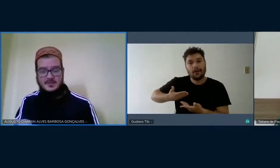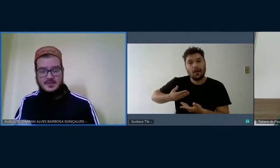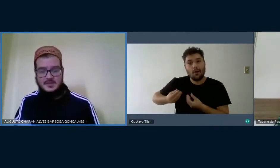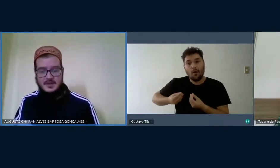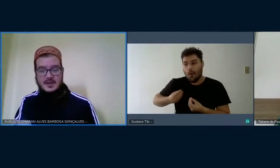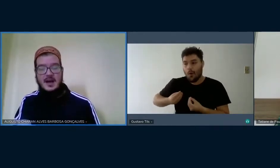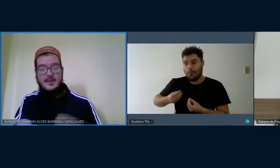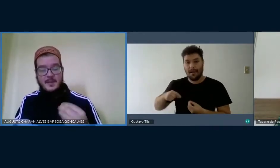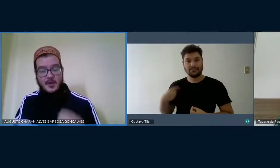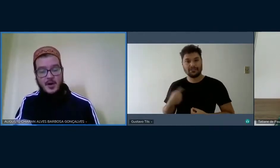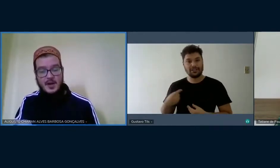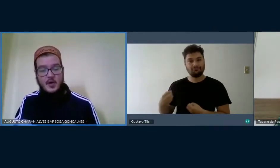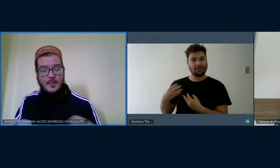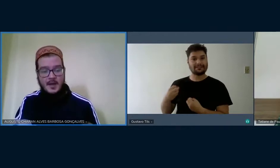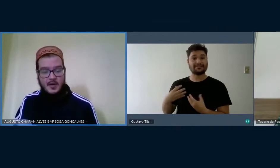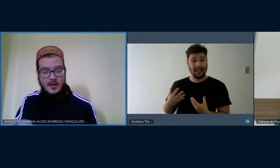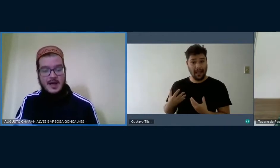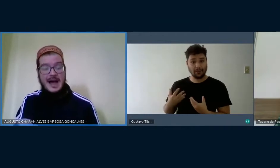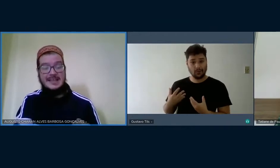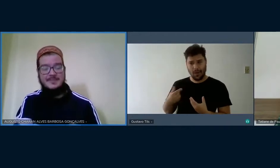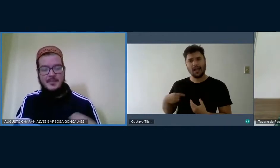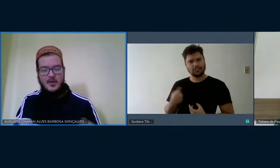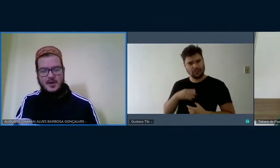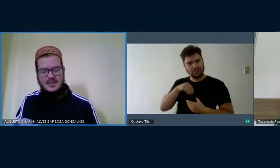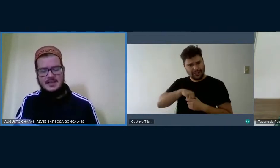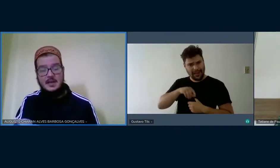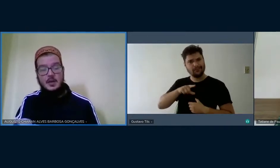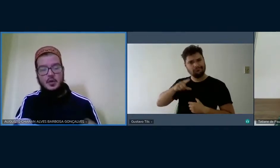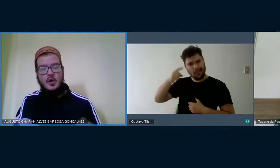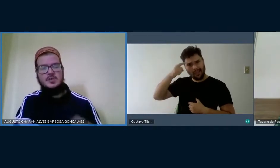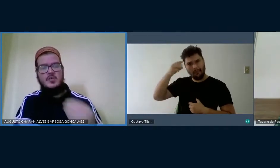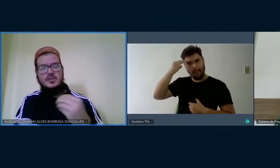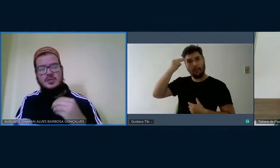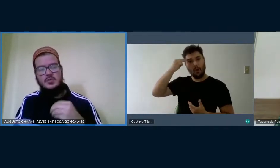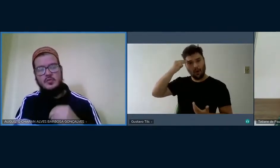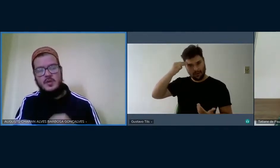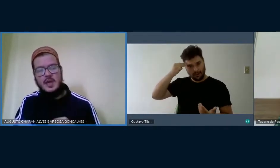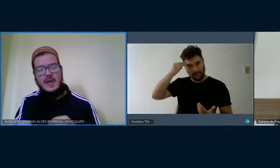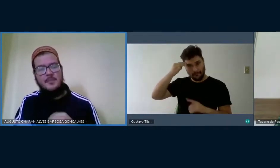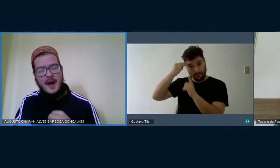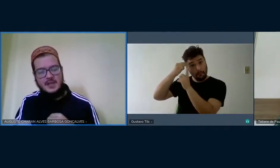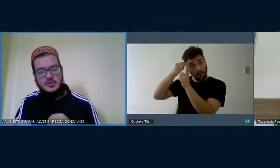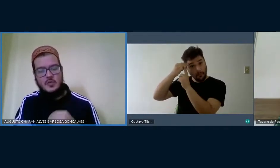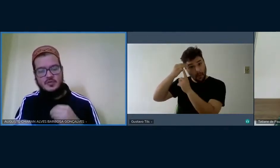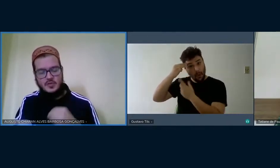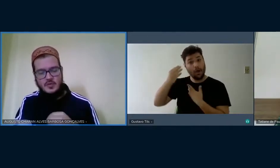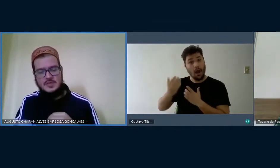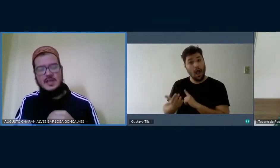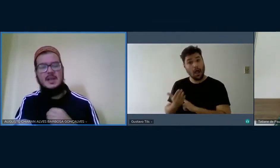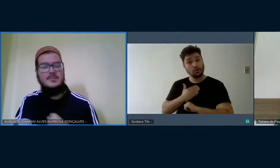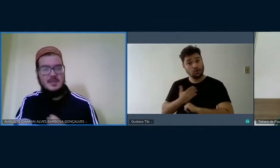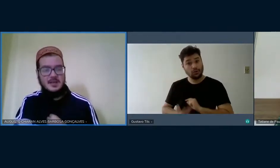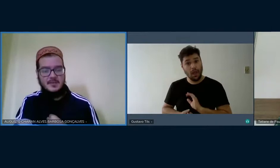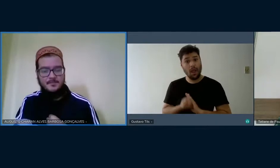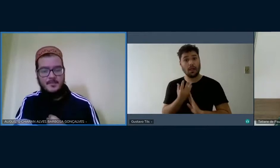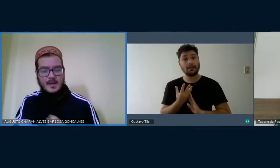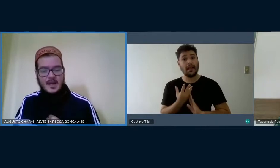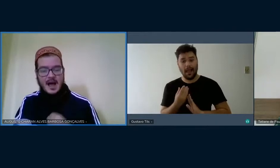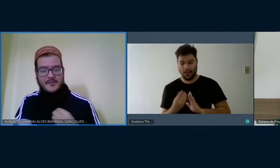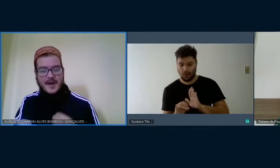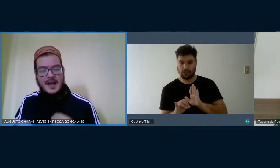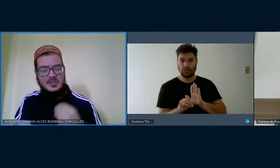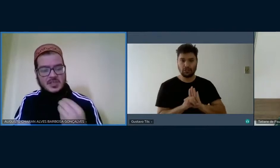tratados. A memória, ou melhor, as memórias nos constituem em parte como somos e queremos ser.